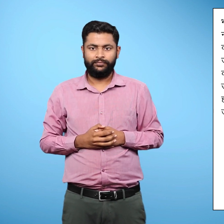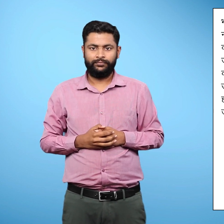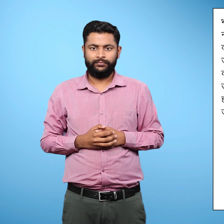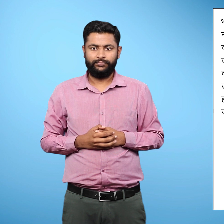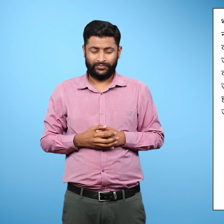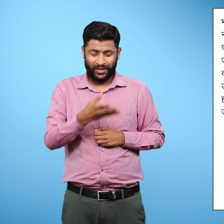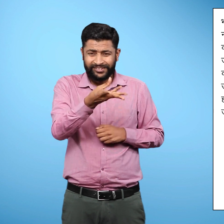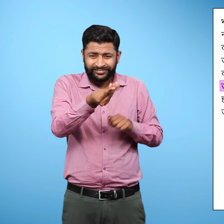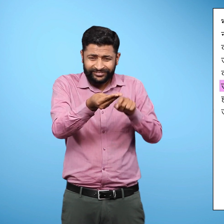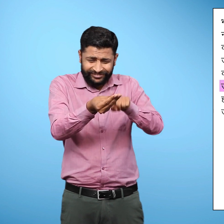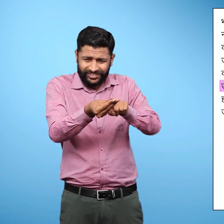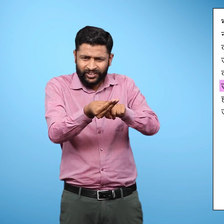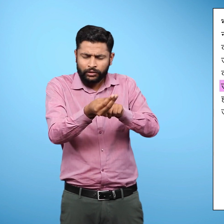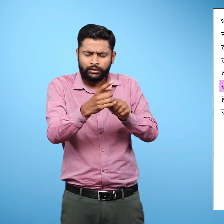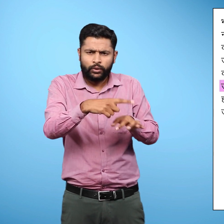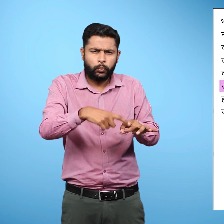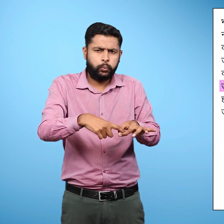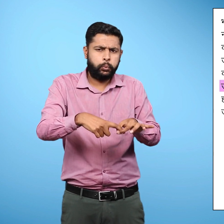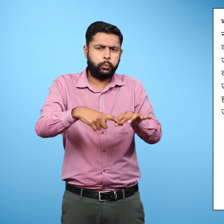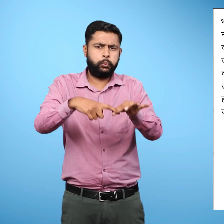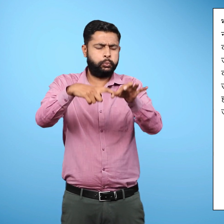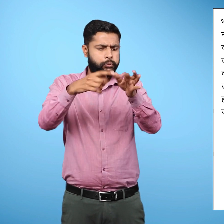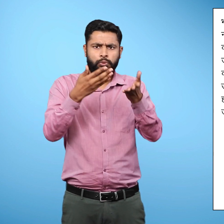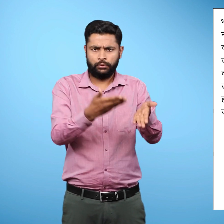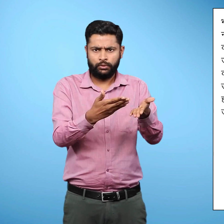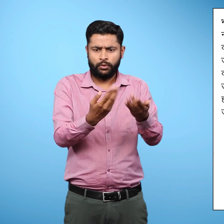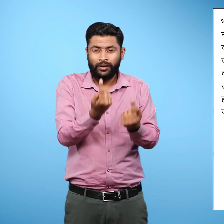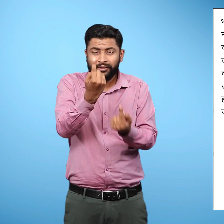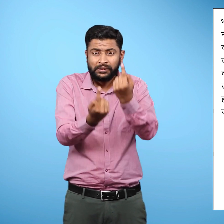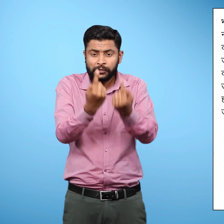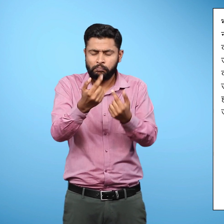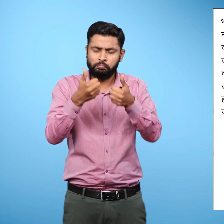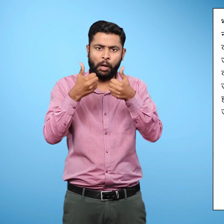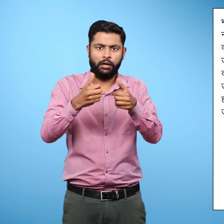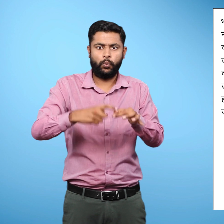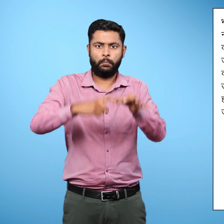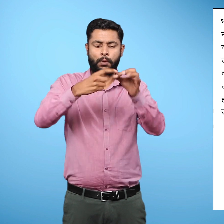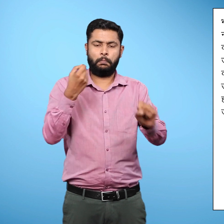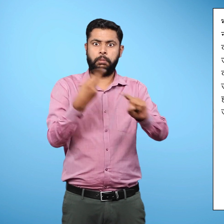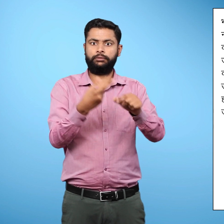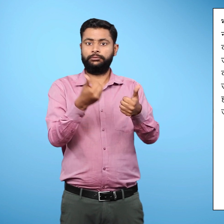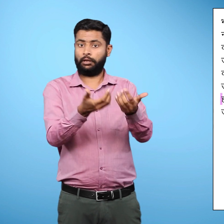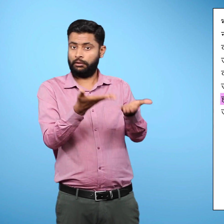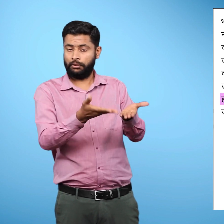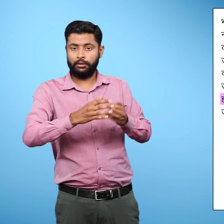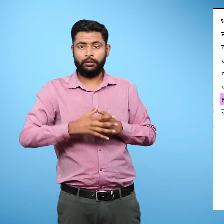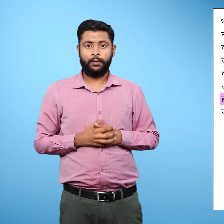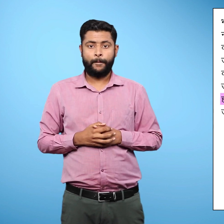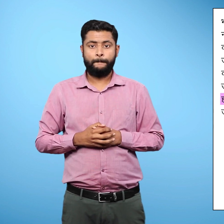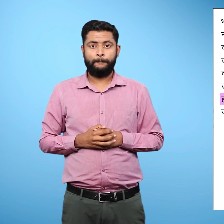जो उपजाओ है एवं खेती के लिए काफी अच्छी होती है।